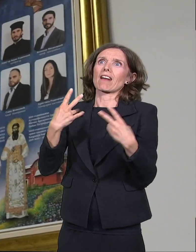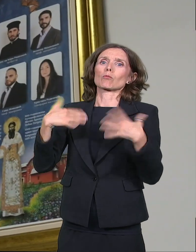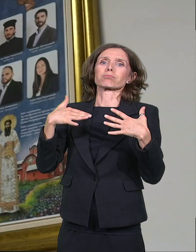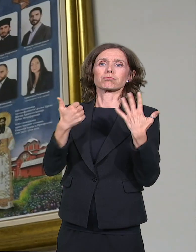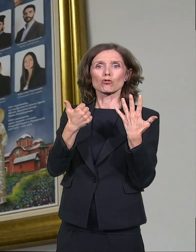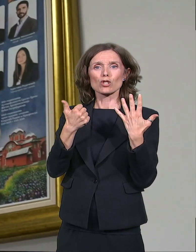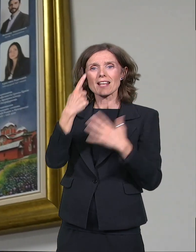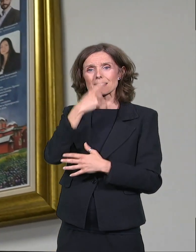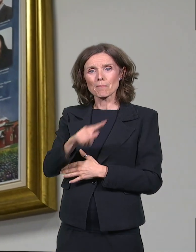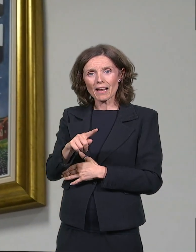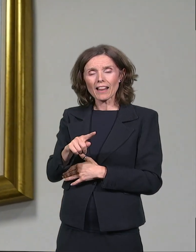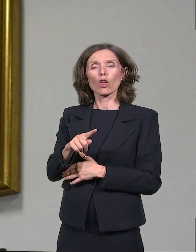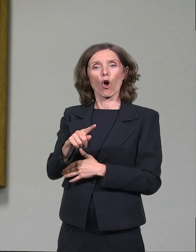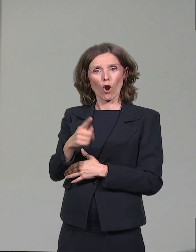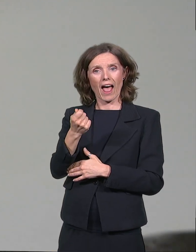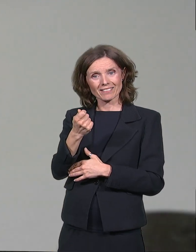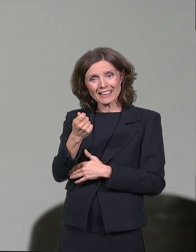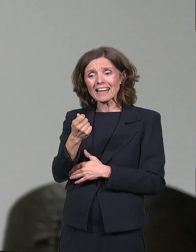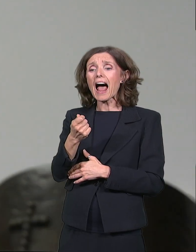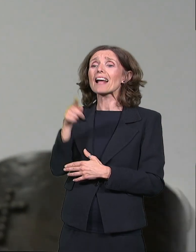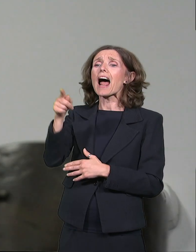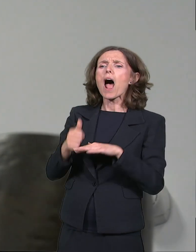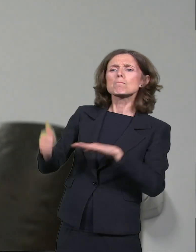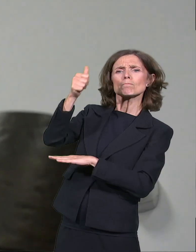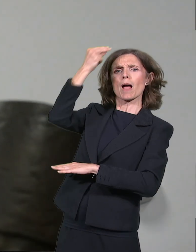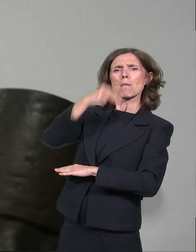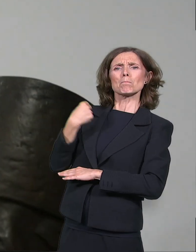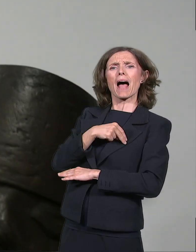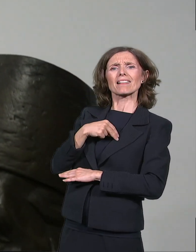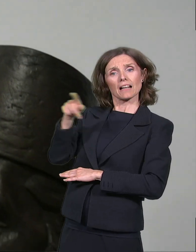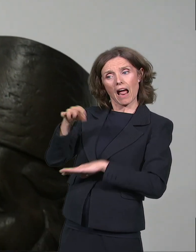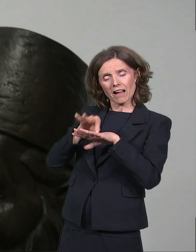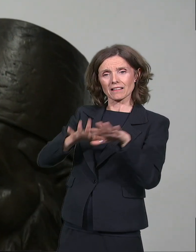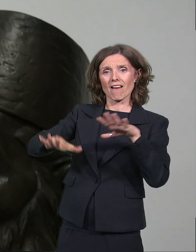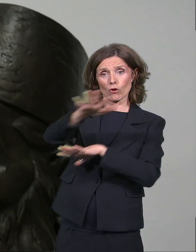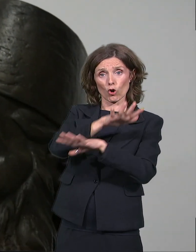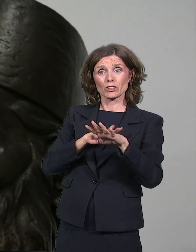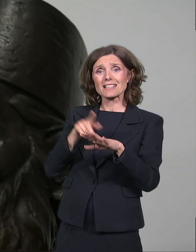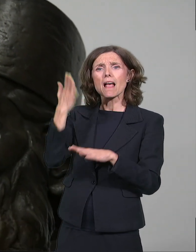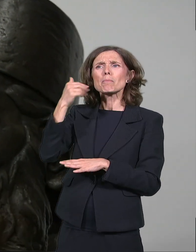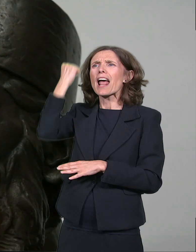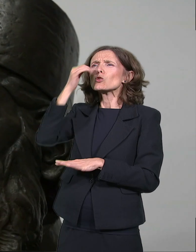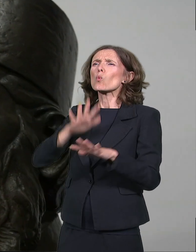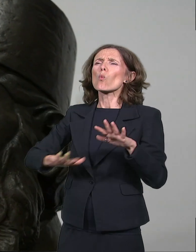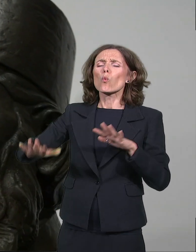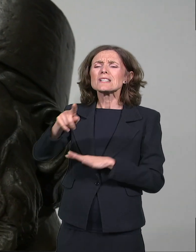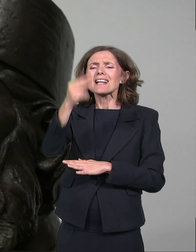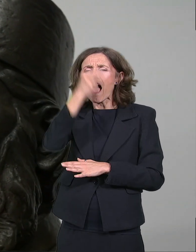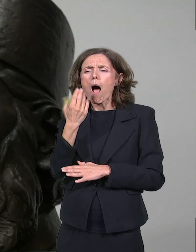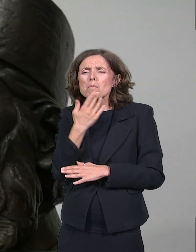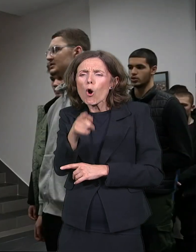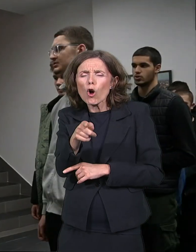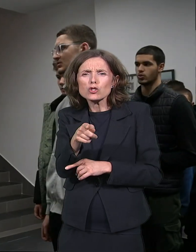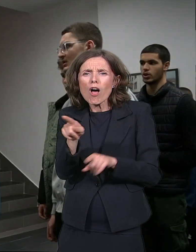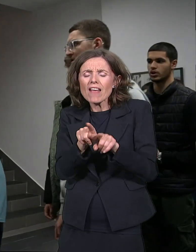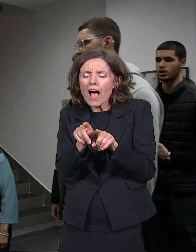sa patrijarhom kao praviteljem. Bogoslovija je bila srpsko prosvetno središte u Osmanijskom carstvu, a postala je, pogotovo